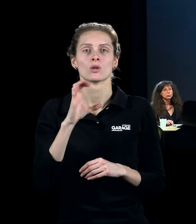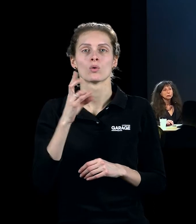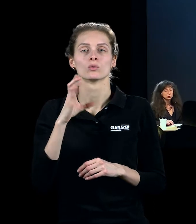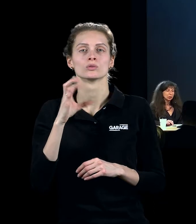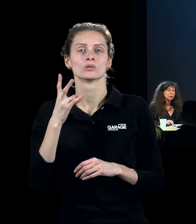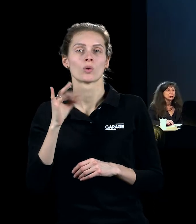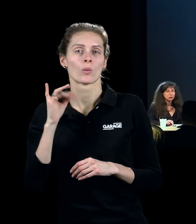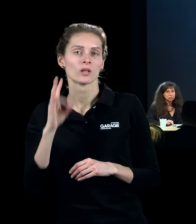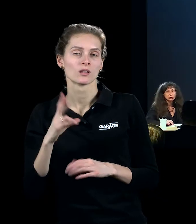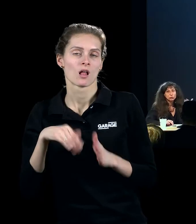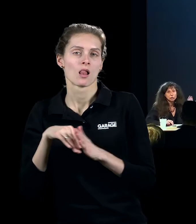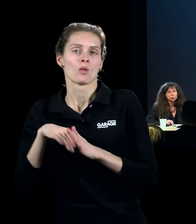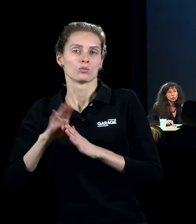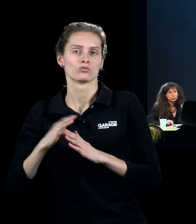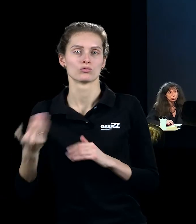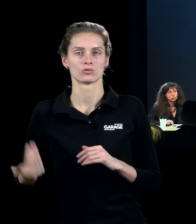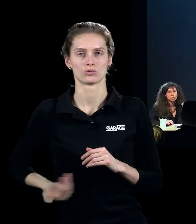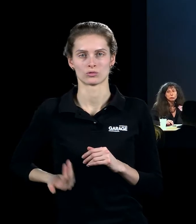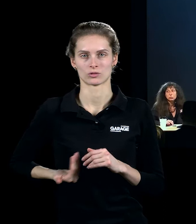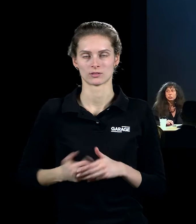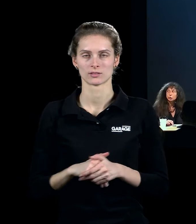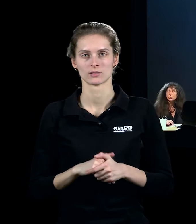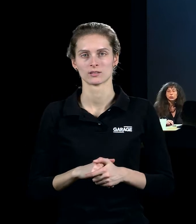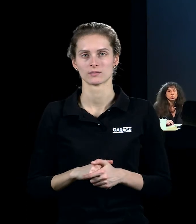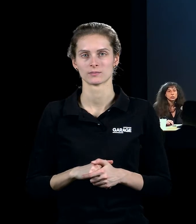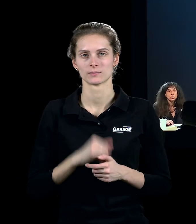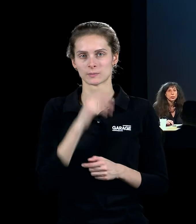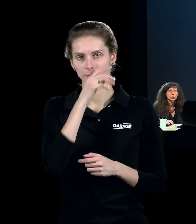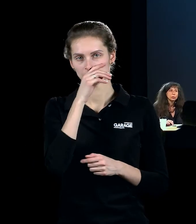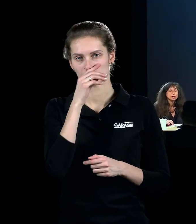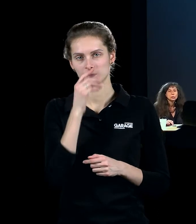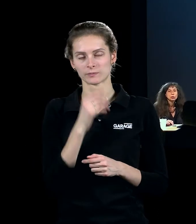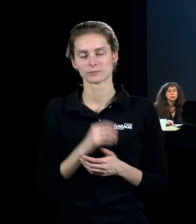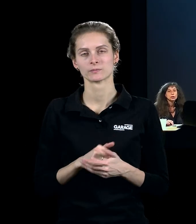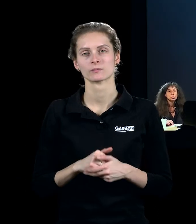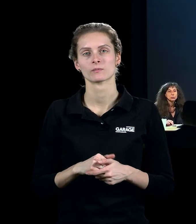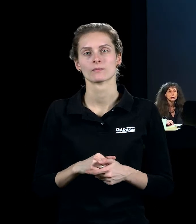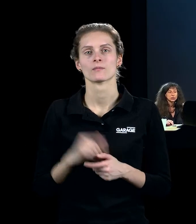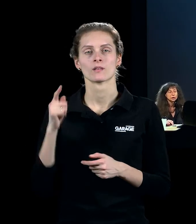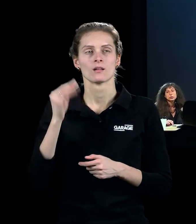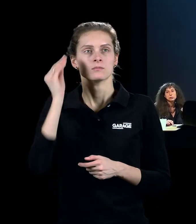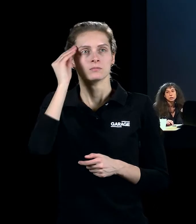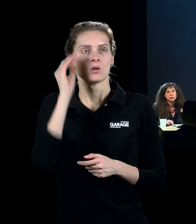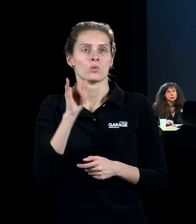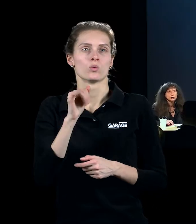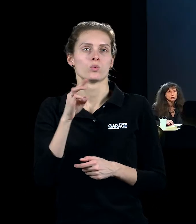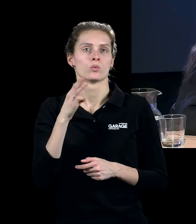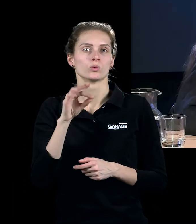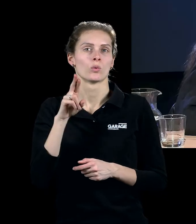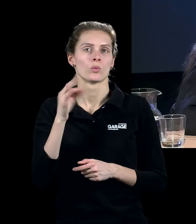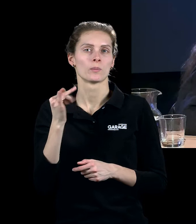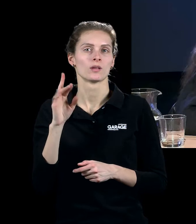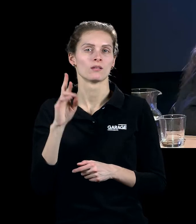основой, утопическая основа этой группы, которая во многом вернулась к утопическим устремлениям исторического авангарда